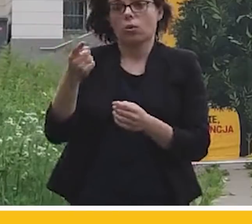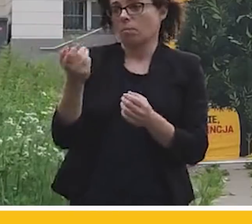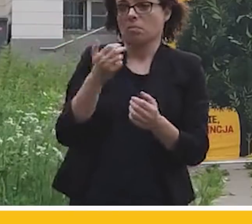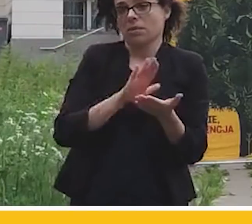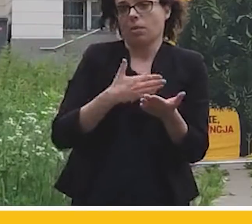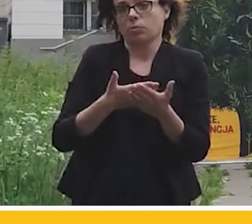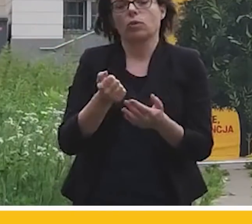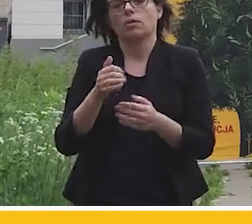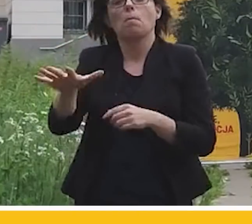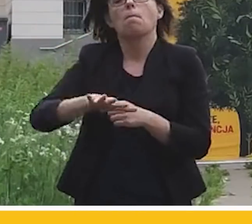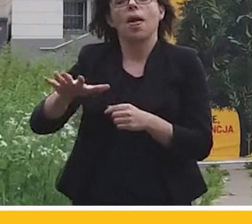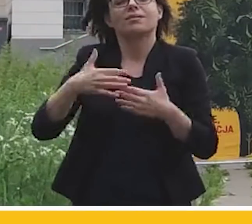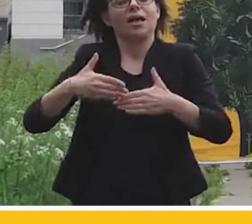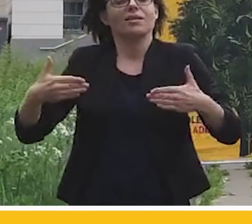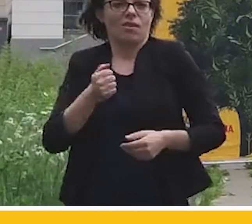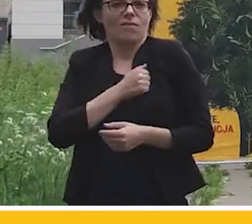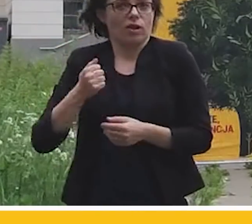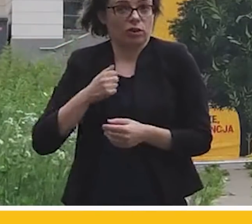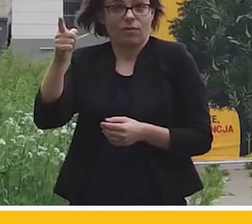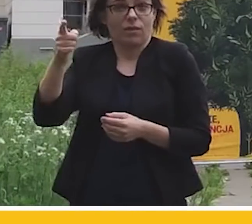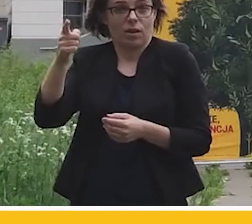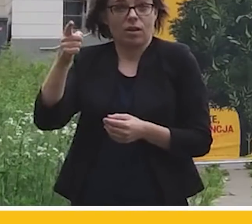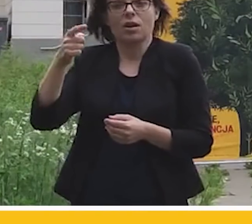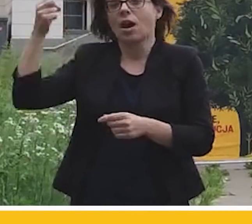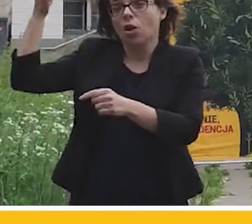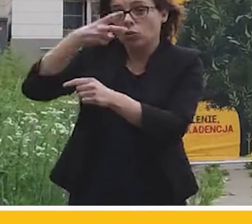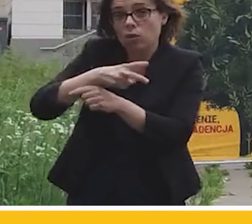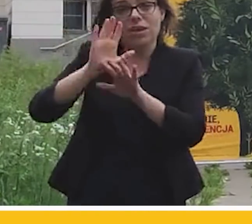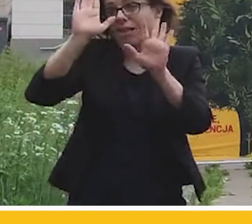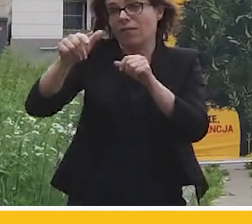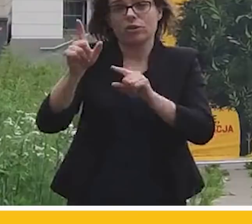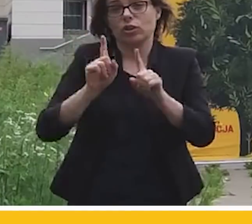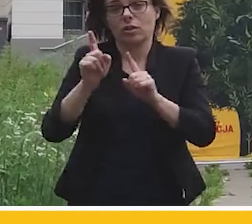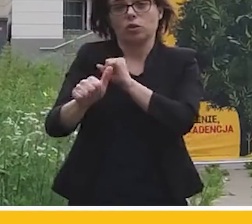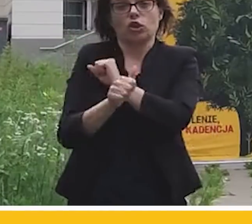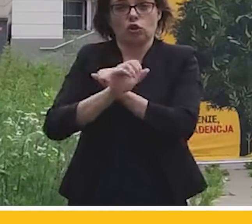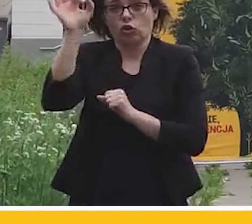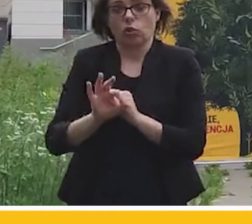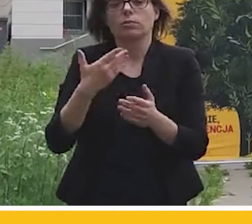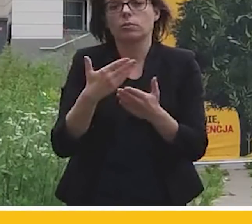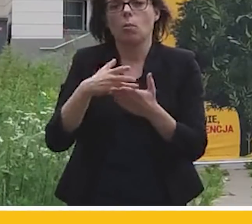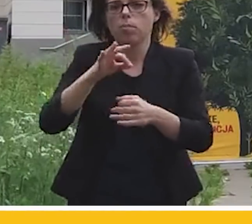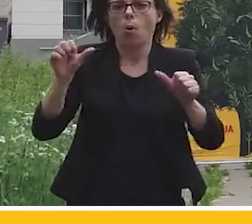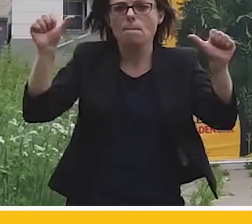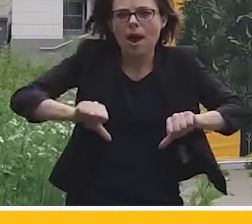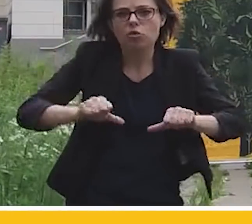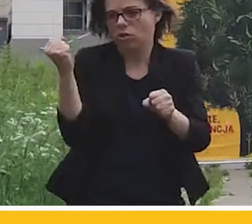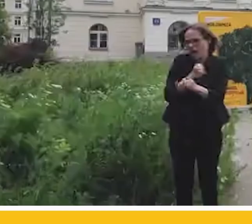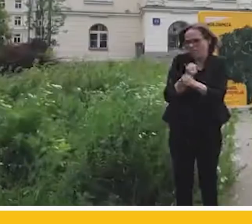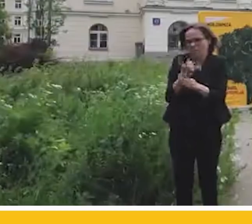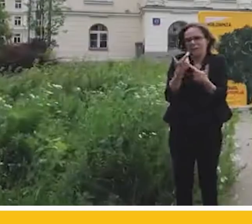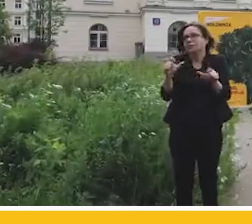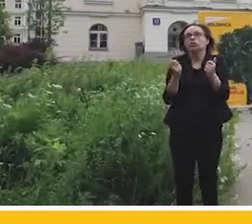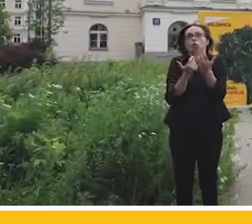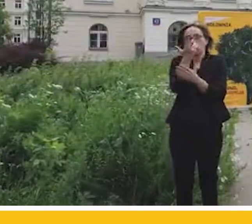zapraszam na plac choćby teatralny, latem potrafi sięgnąć odczuwalna 60 stopni, kiedy jest tylko beton, kamienie i nic innego. My